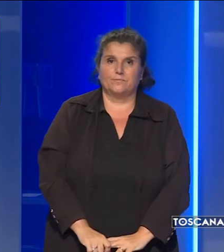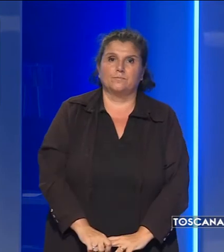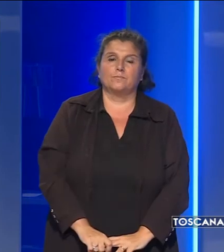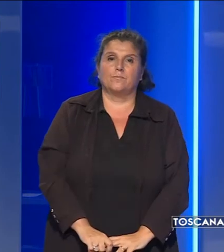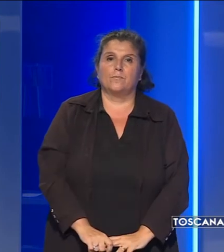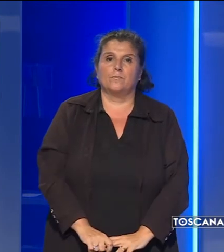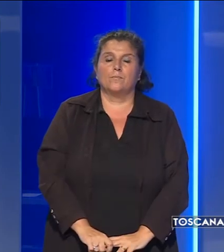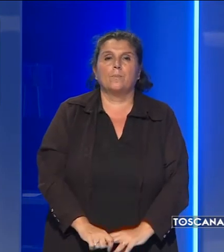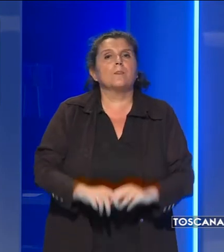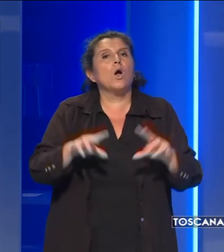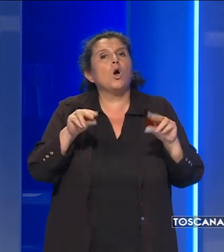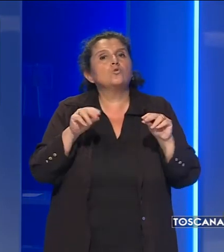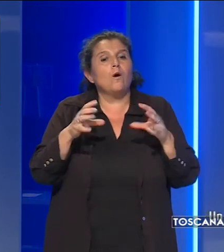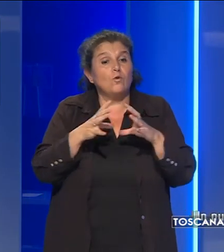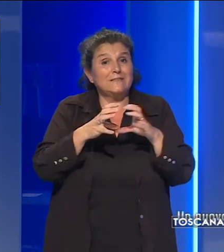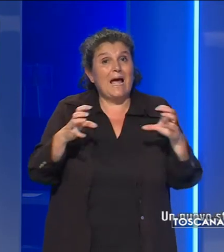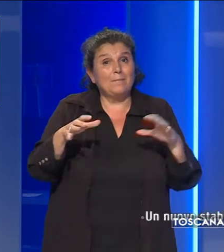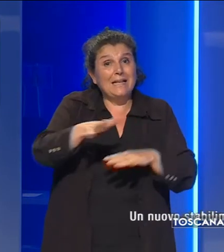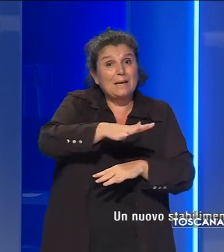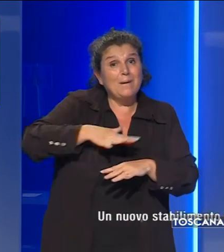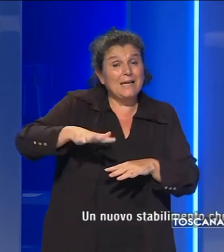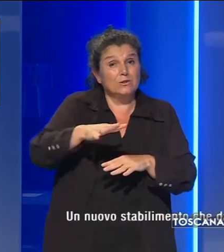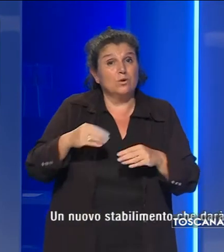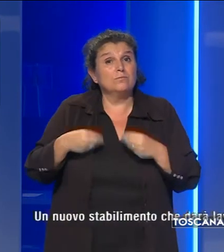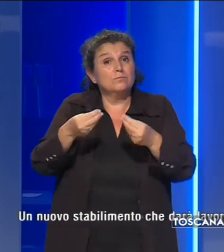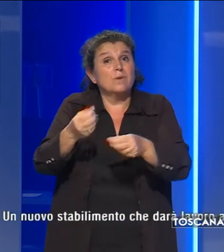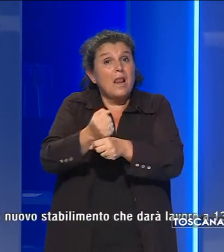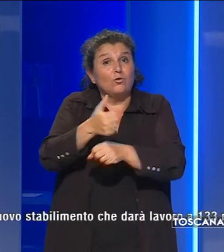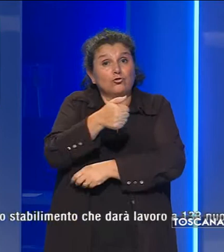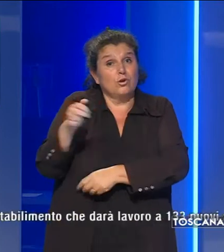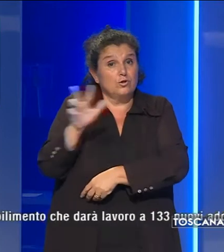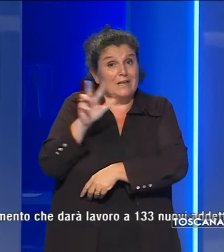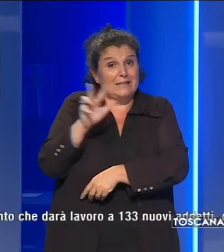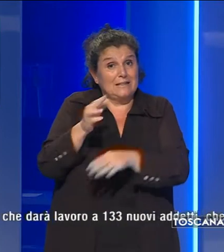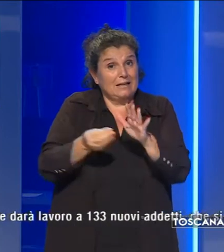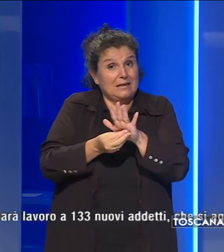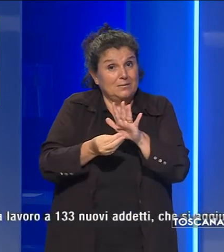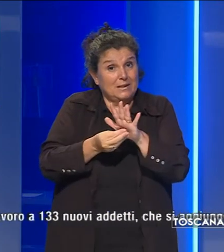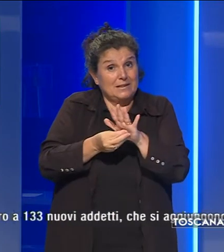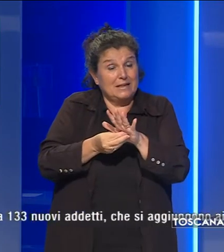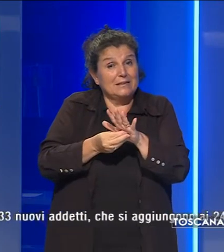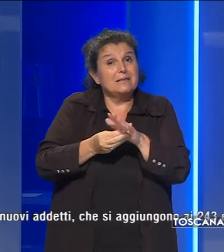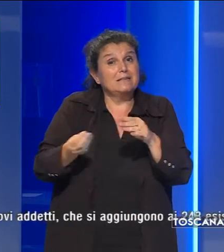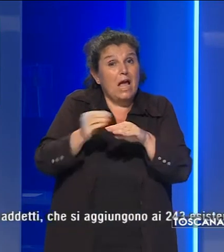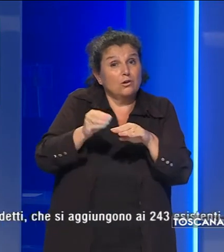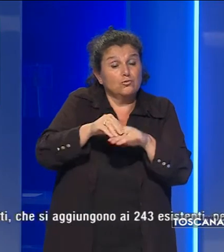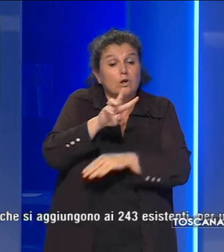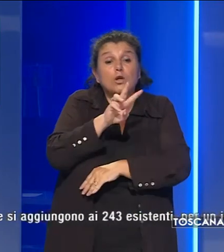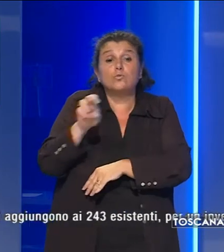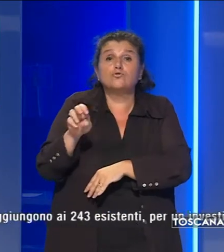Un nuovo stabilimento che darà lavoro a 133 nuovi addetti che si aggiungono ai